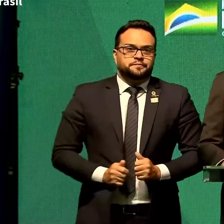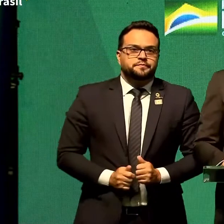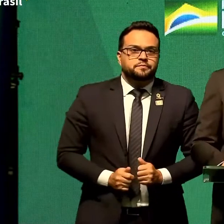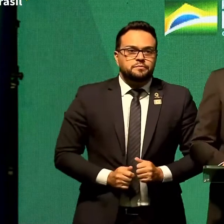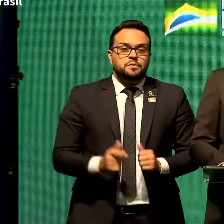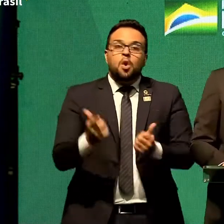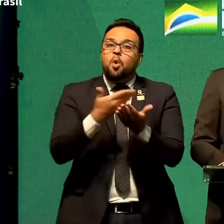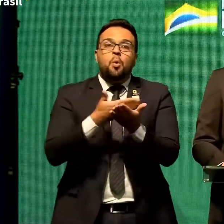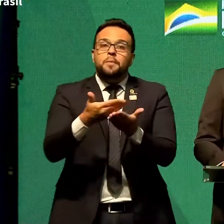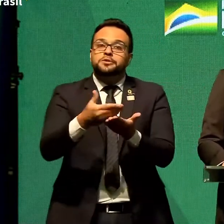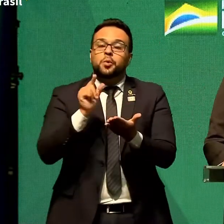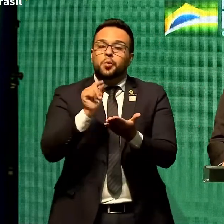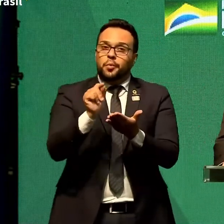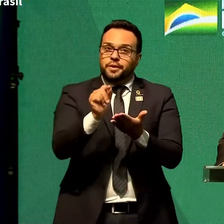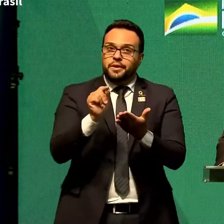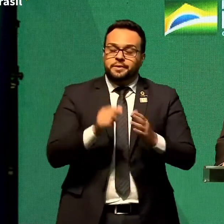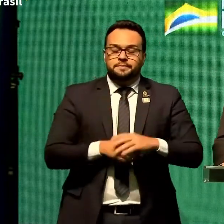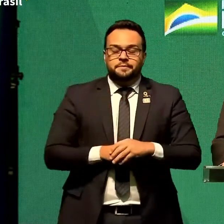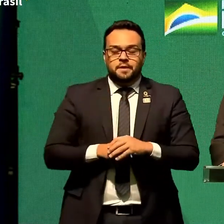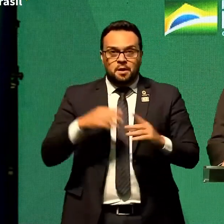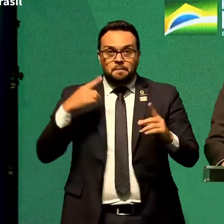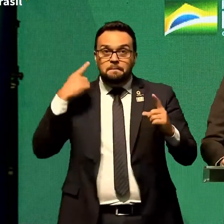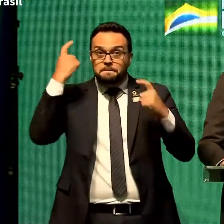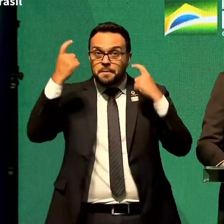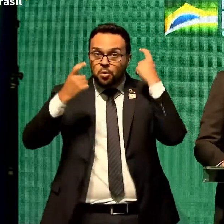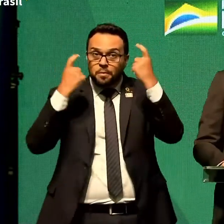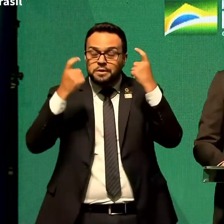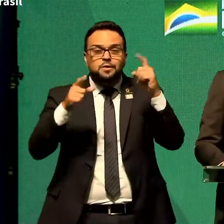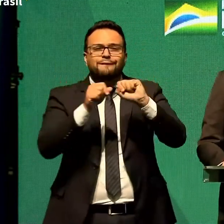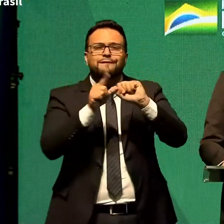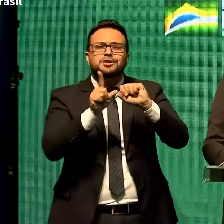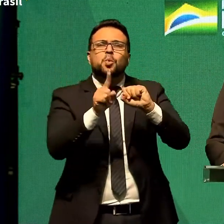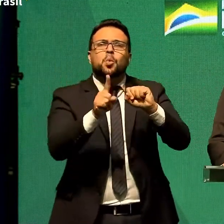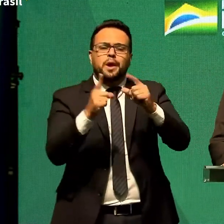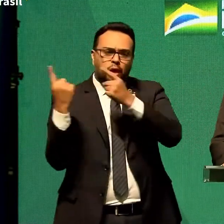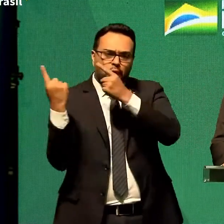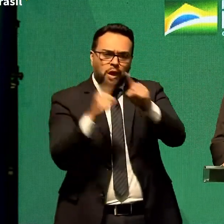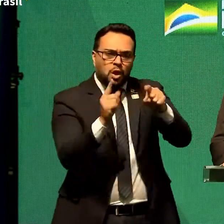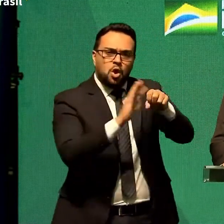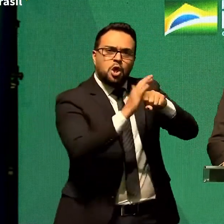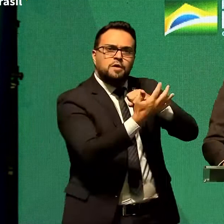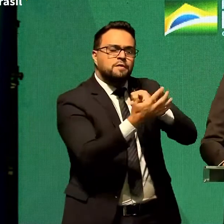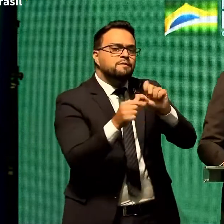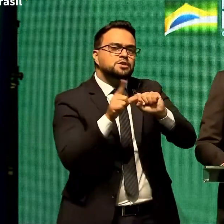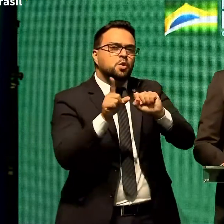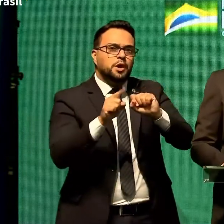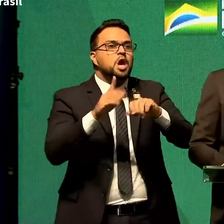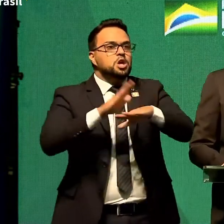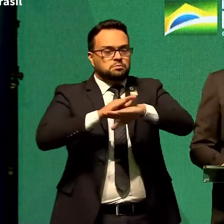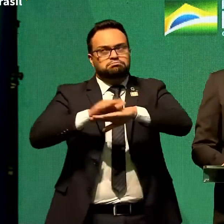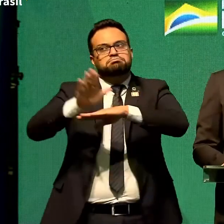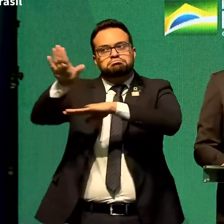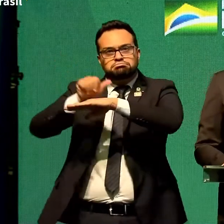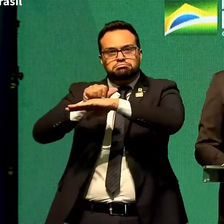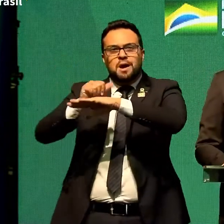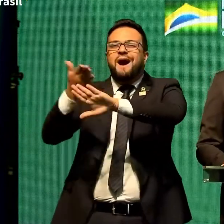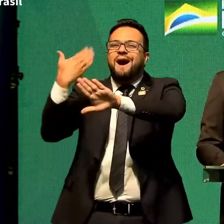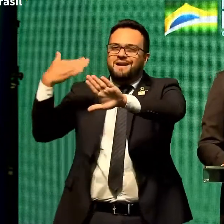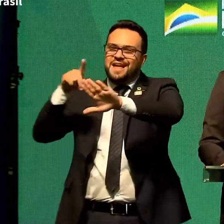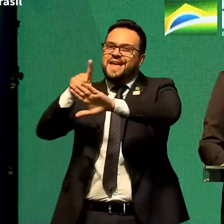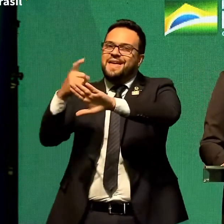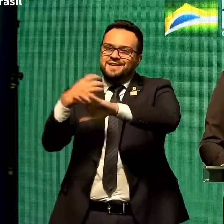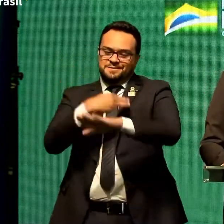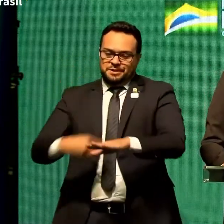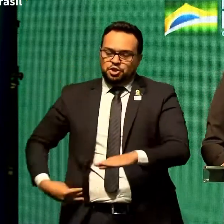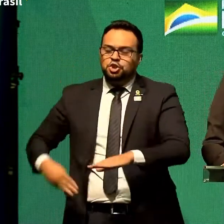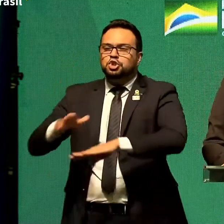Começou-se uma grande preocupação. O que fazer, então, para combater o coronavírus? Chamei o ministro da época. No